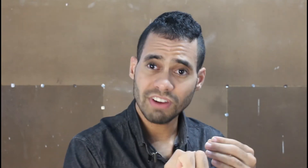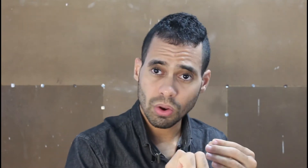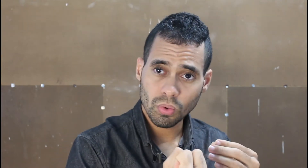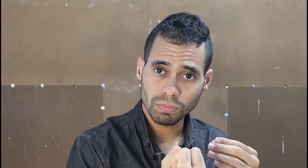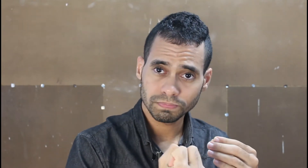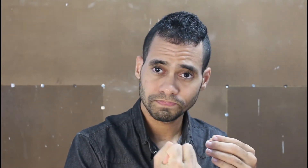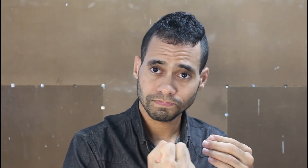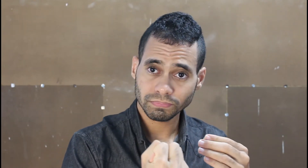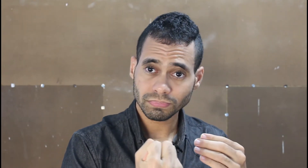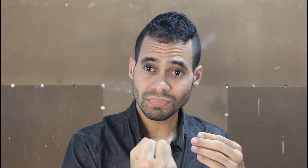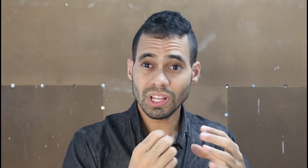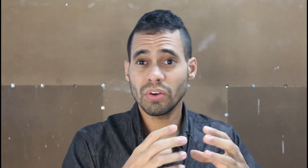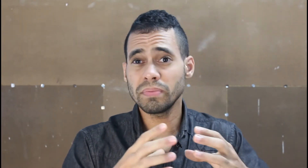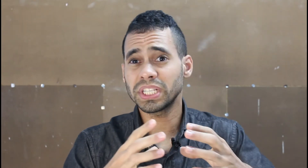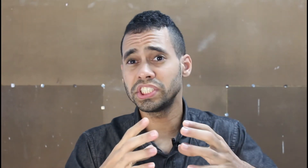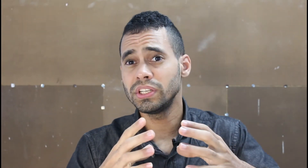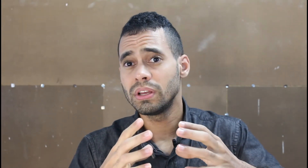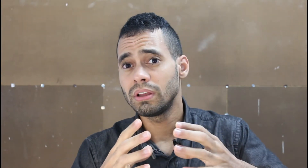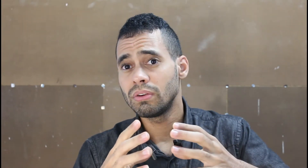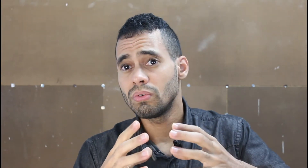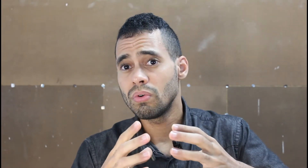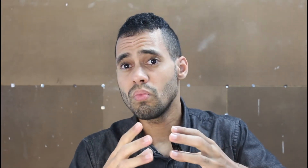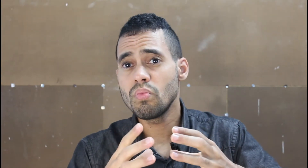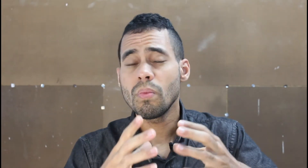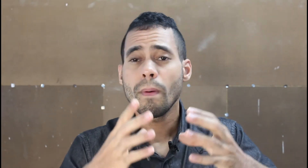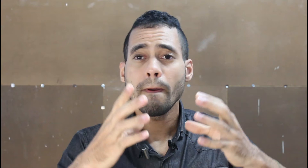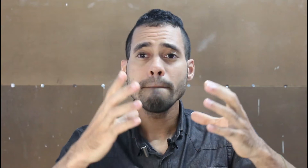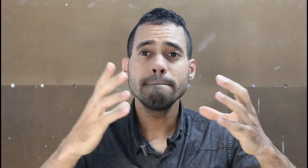valor. Agora imagine um bilhão.